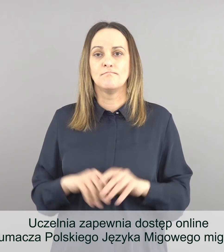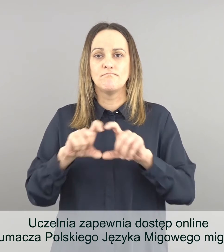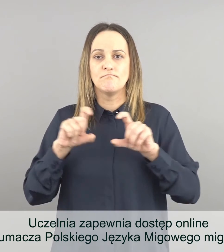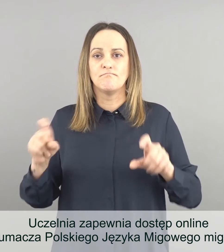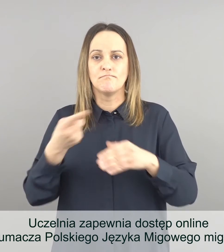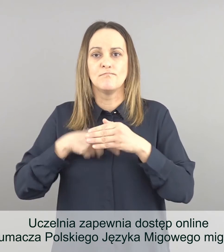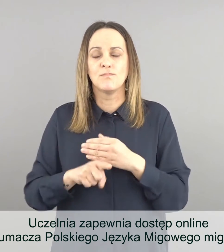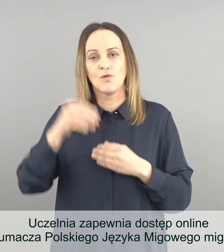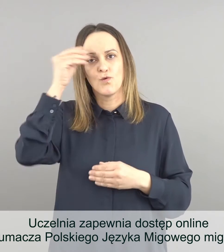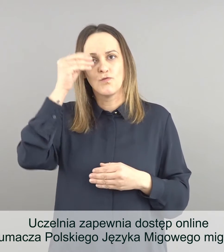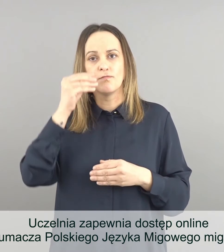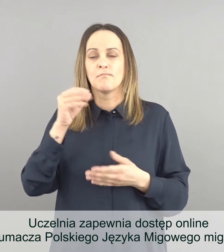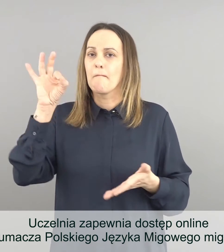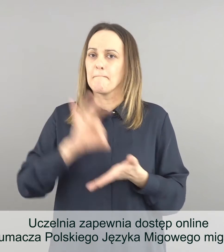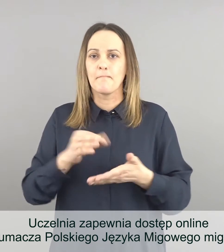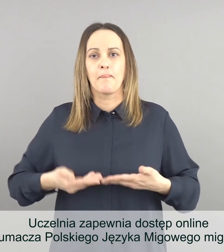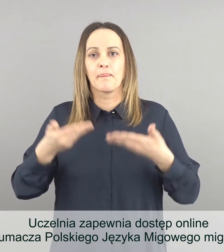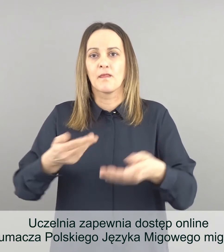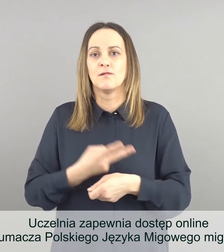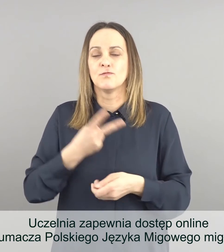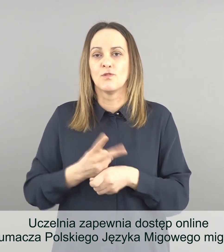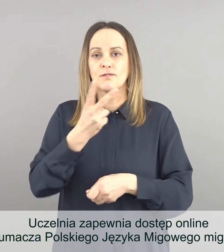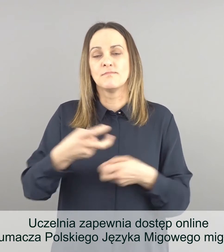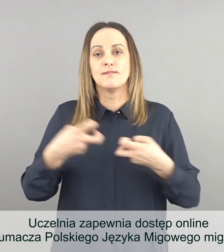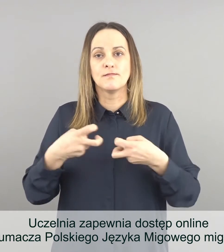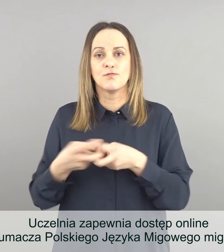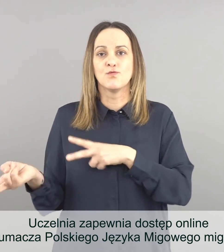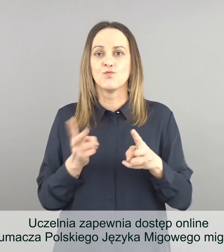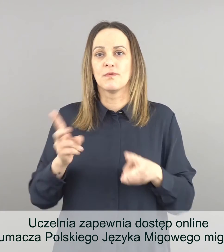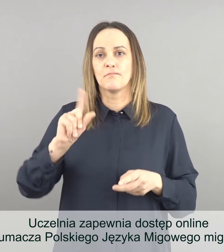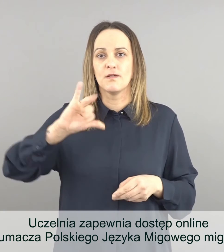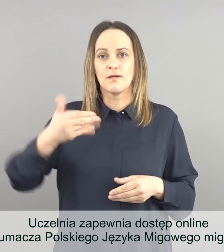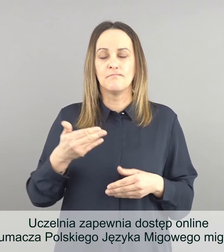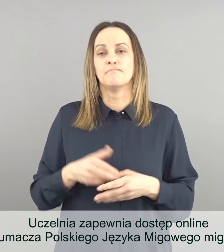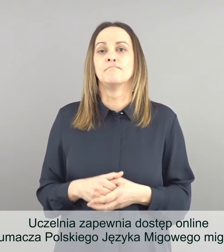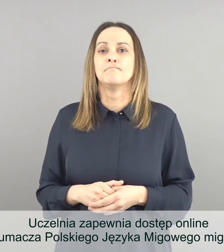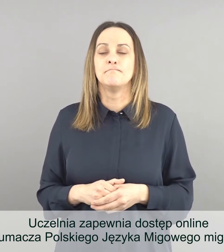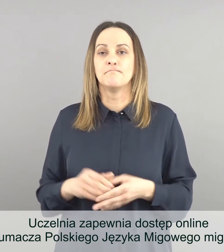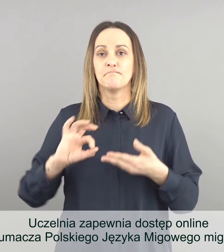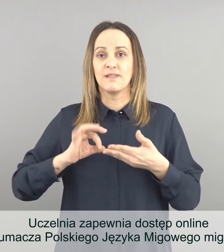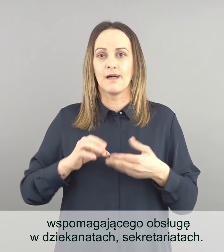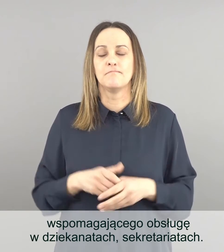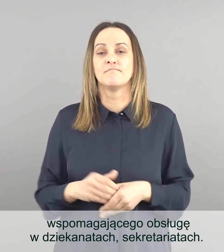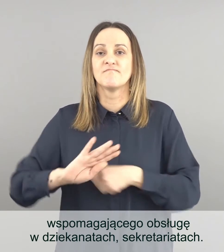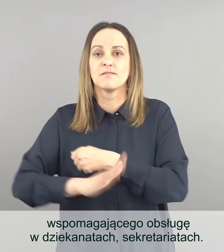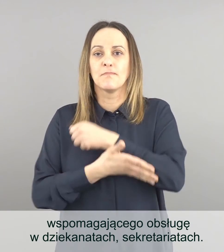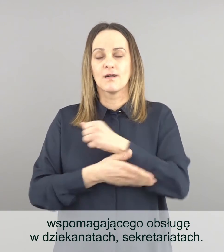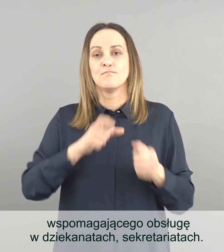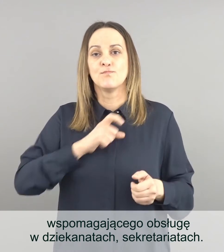Uczelnia zapewnia dostęp online do tłumacza polskiego języka migowego migam.org, wspomagającego